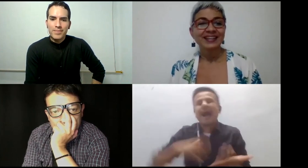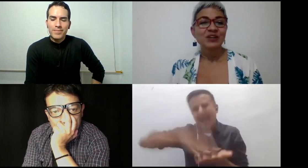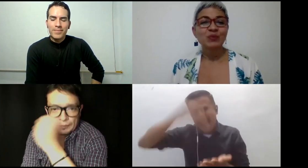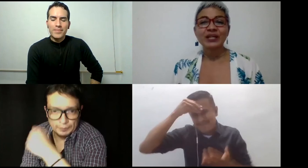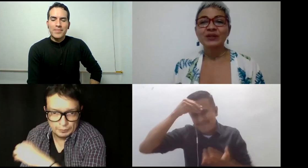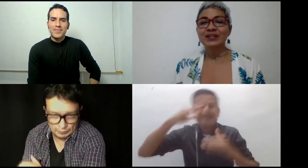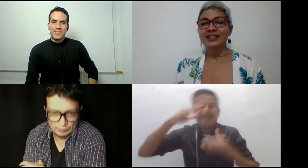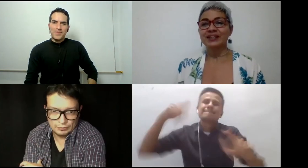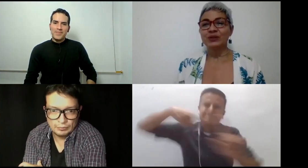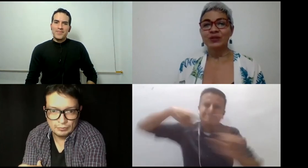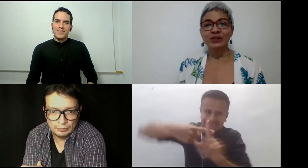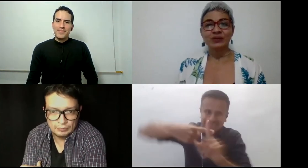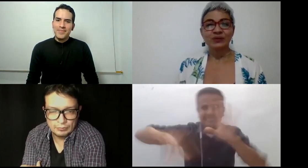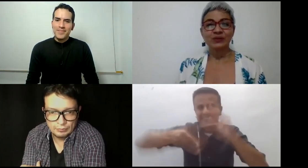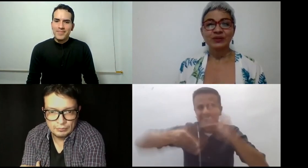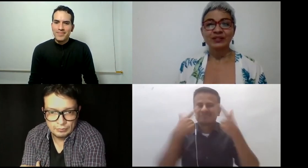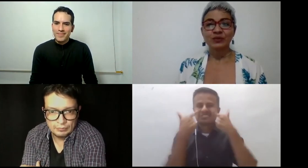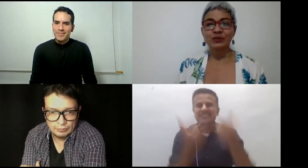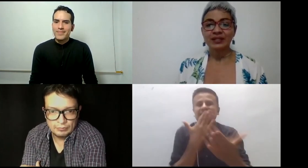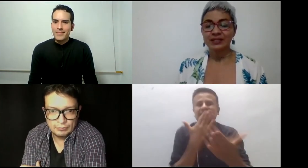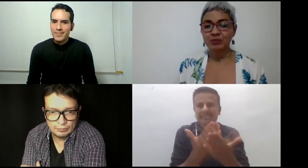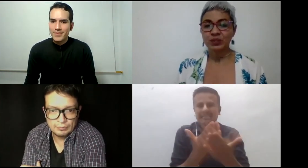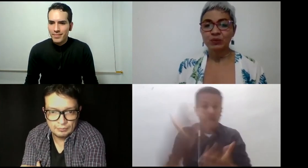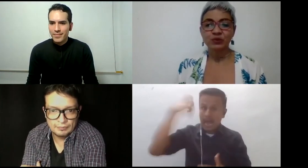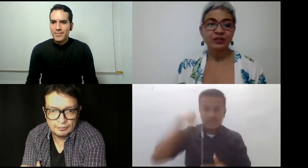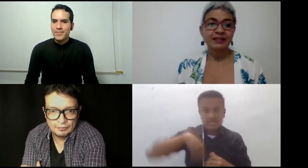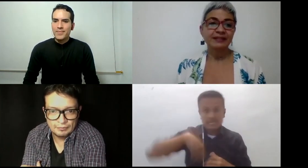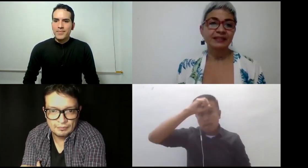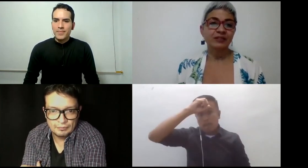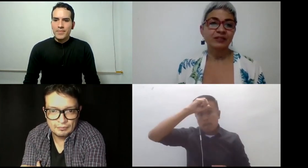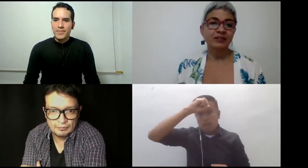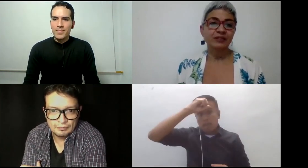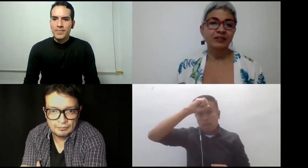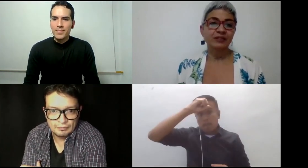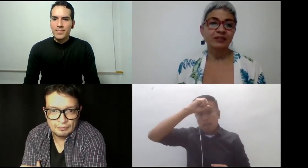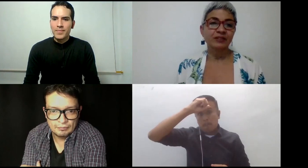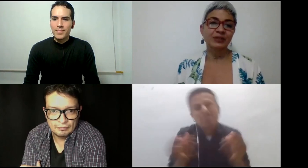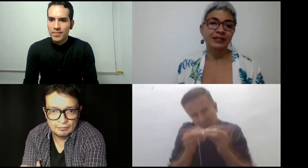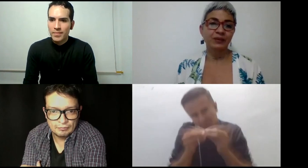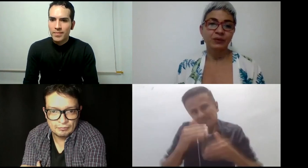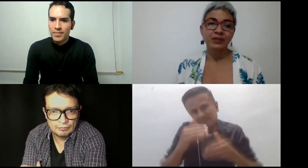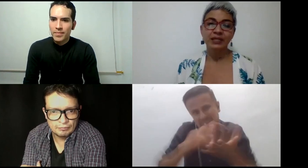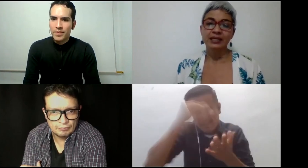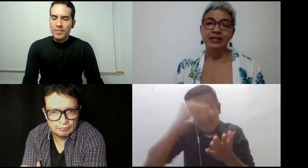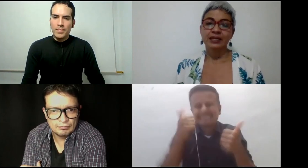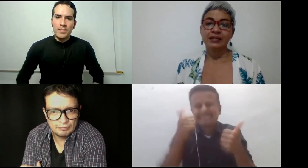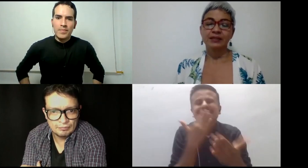Bueno, yo creo que con esto podemos cerrar nuestra jornada de hoy en